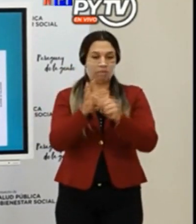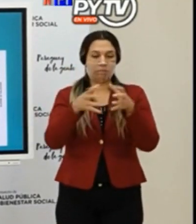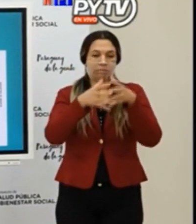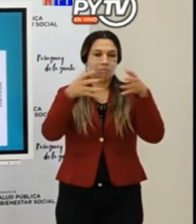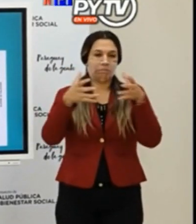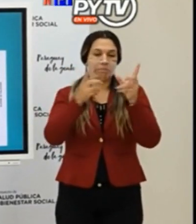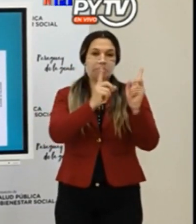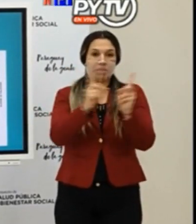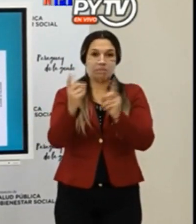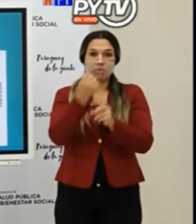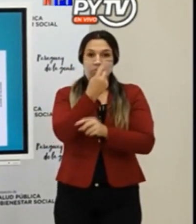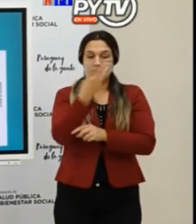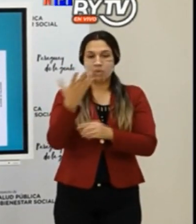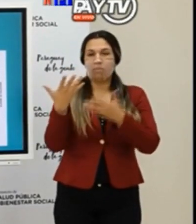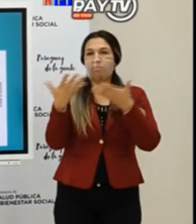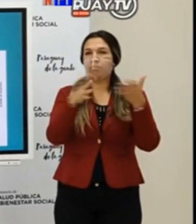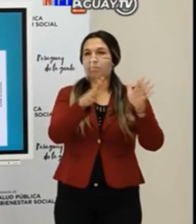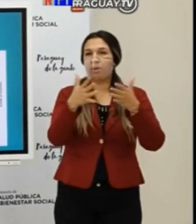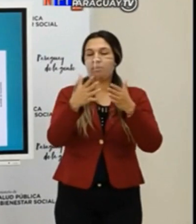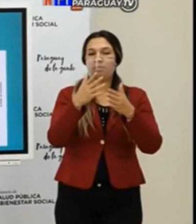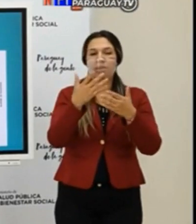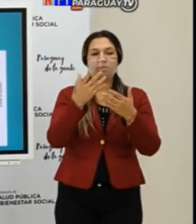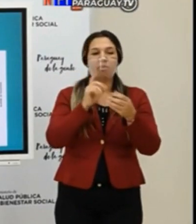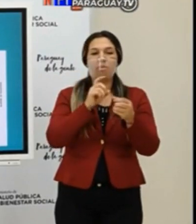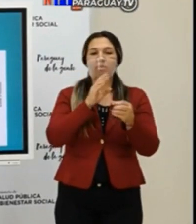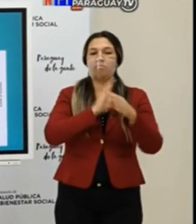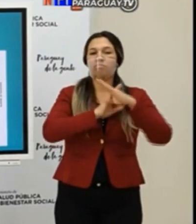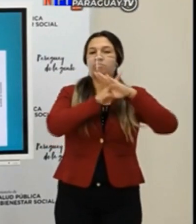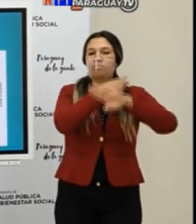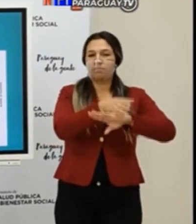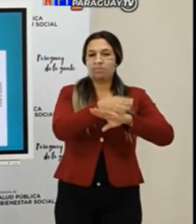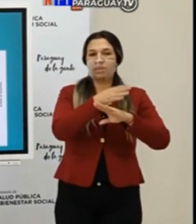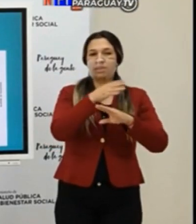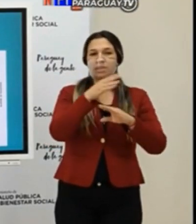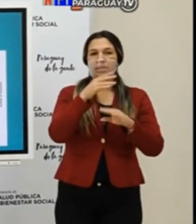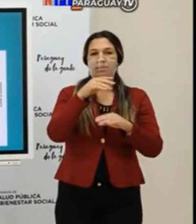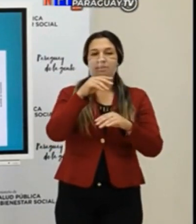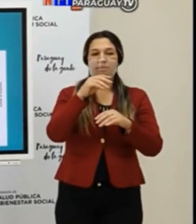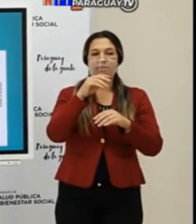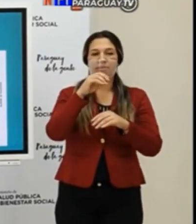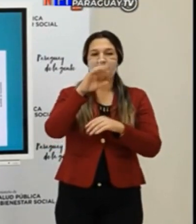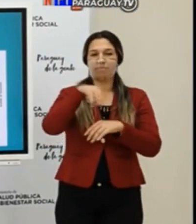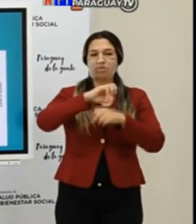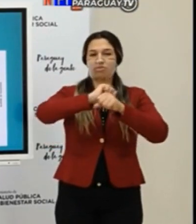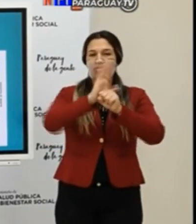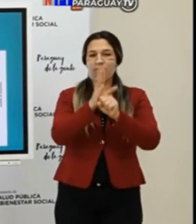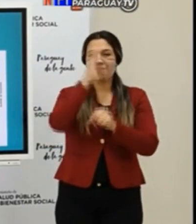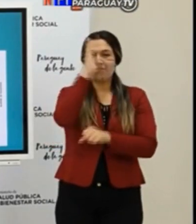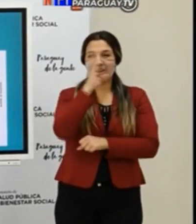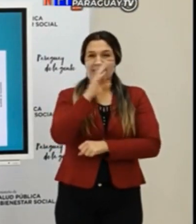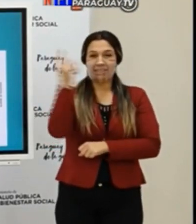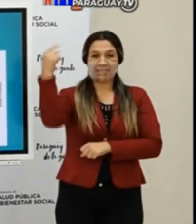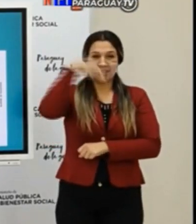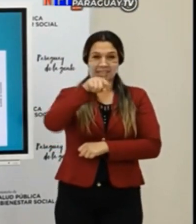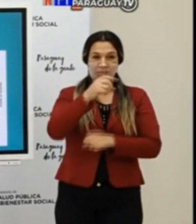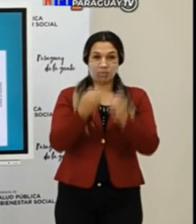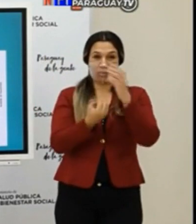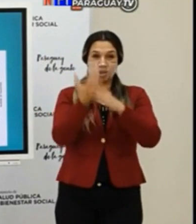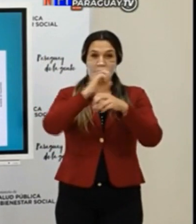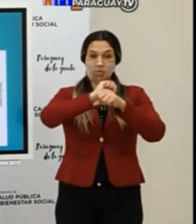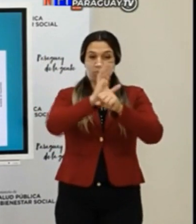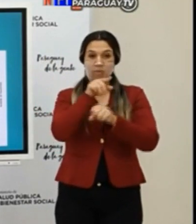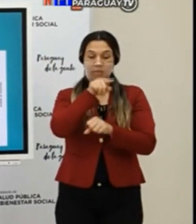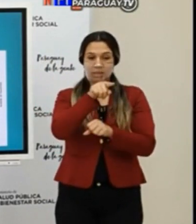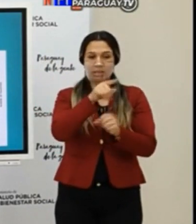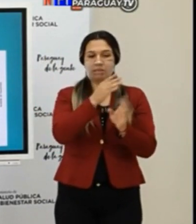más o menos el ingreso de los primeros registros que tenemos del ingreso de la variante P1, la amazónica, la brasilera, prácticamente